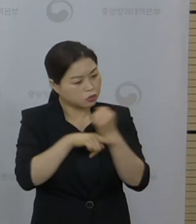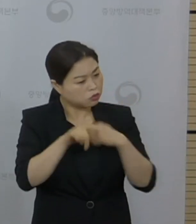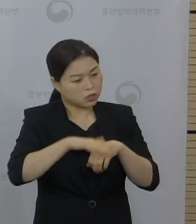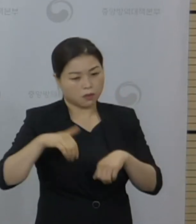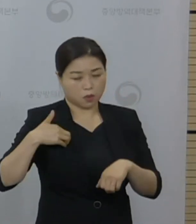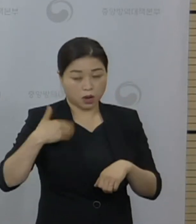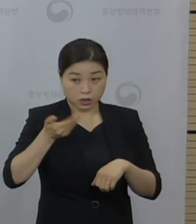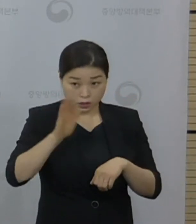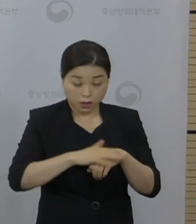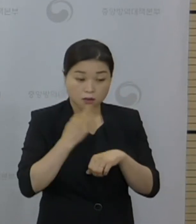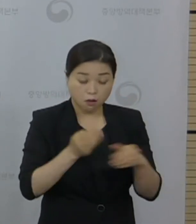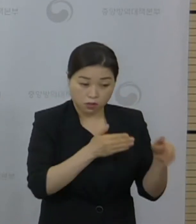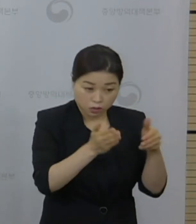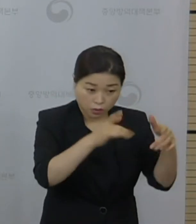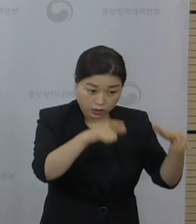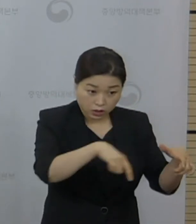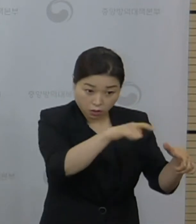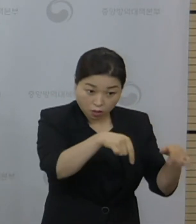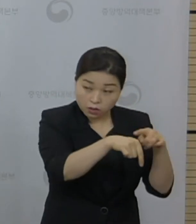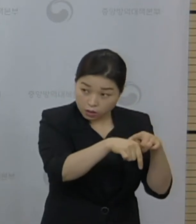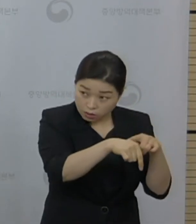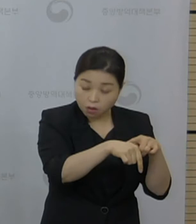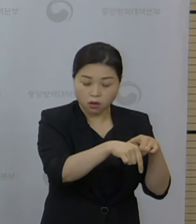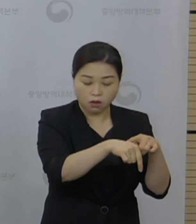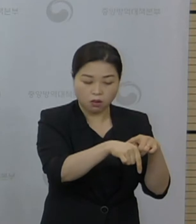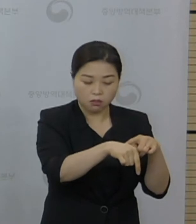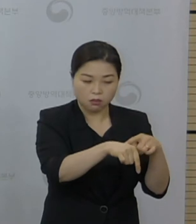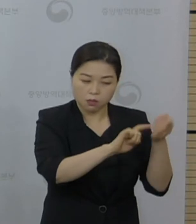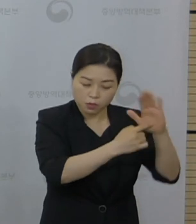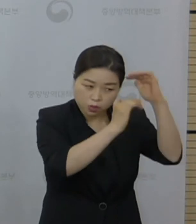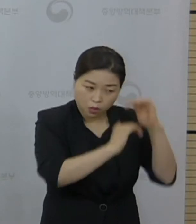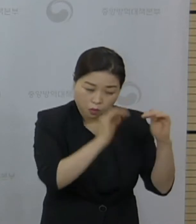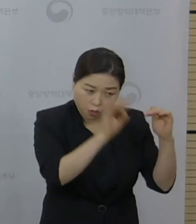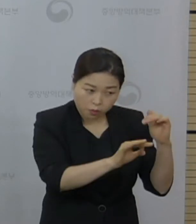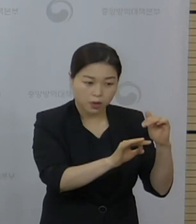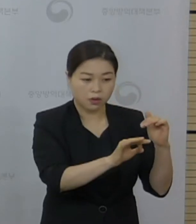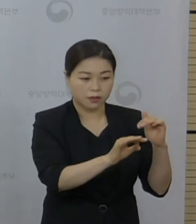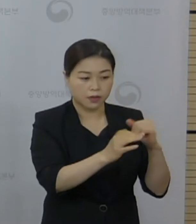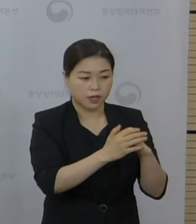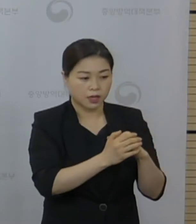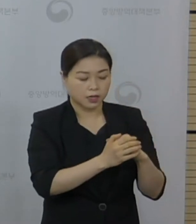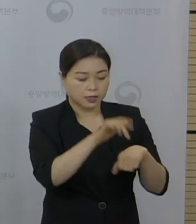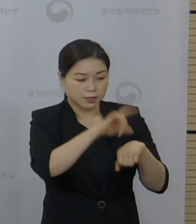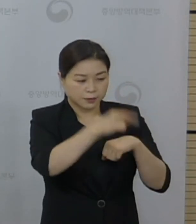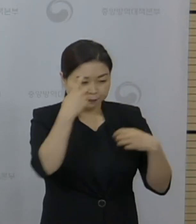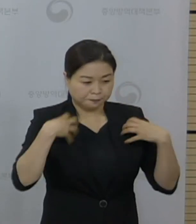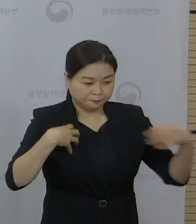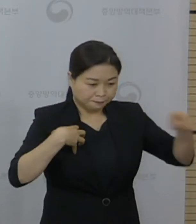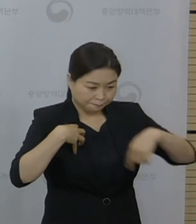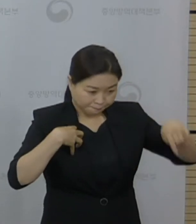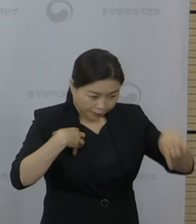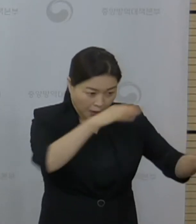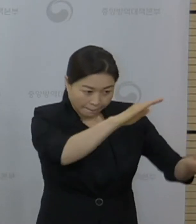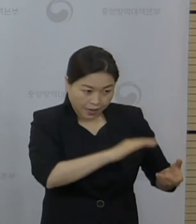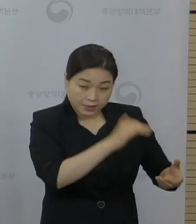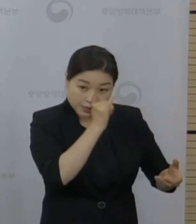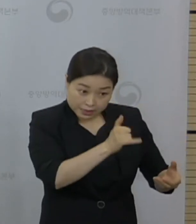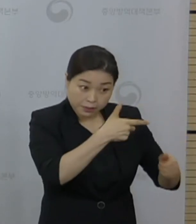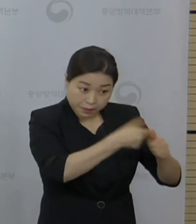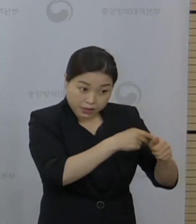저희의 지자체 자율 접종 범위 내에서 할당된 백신으로 경기도에서 생각하는